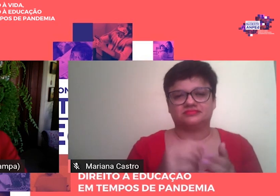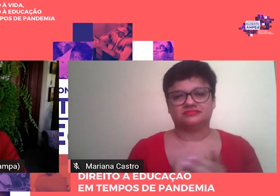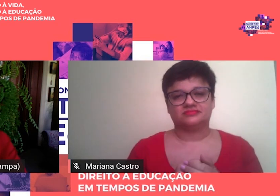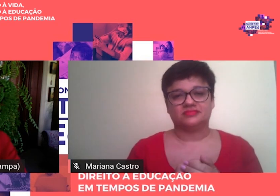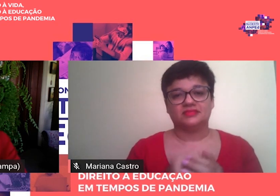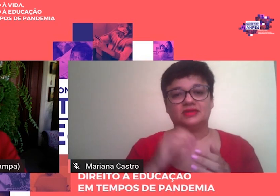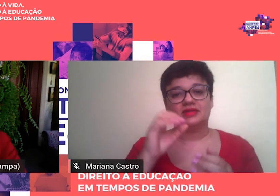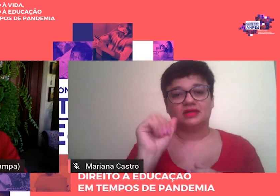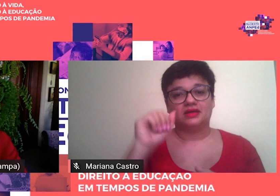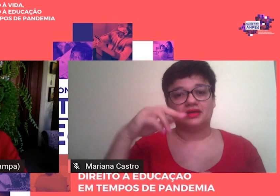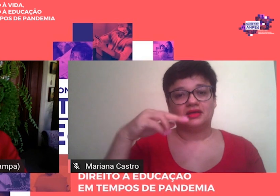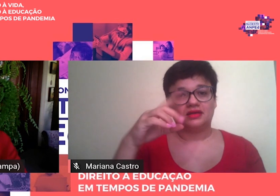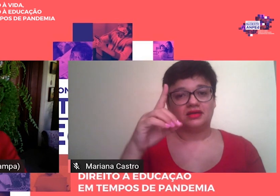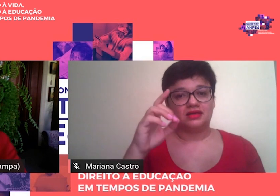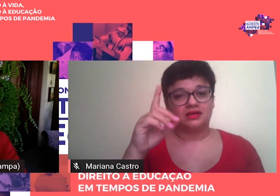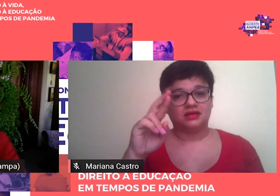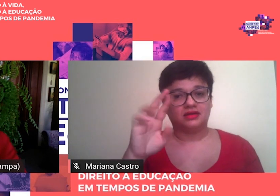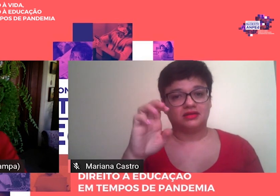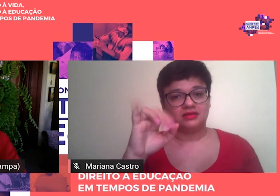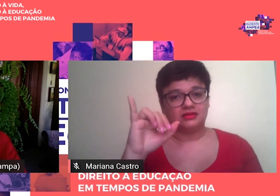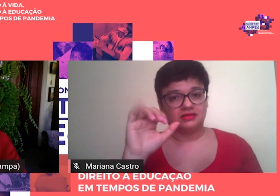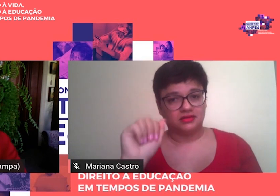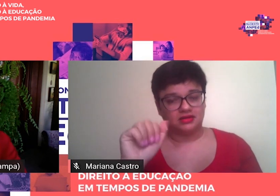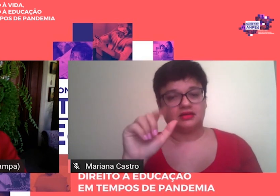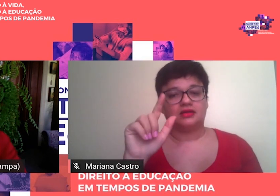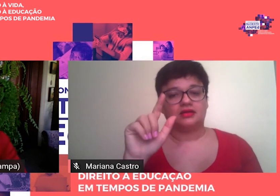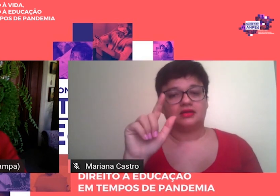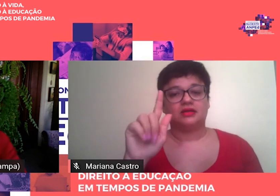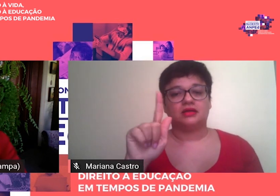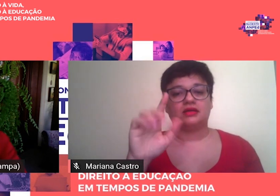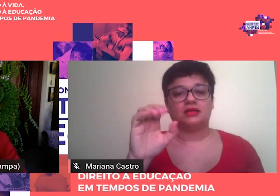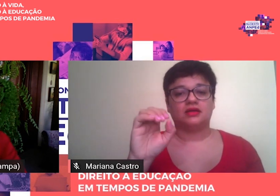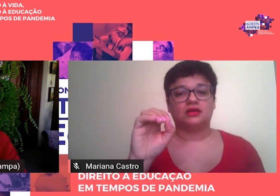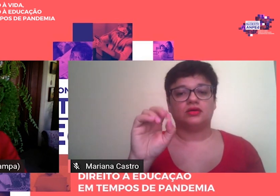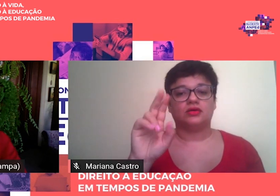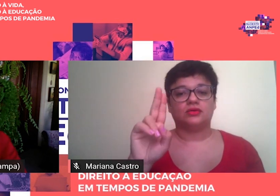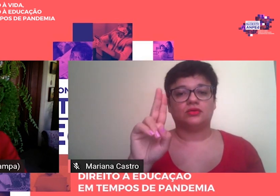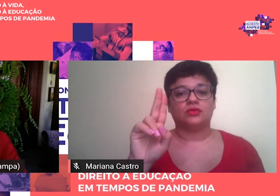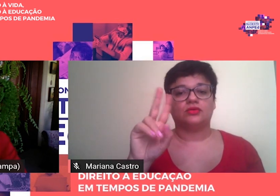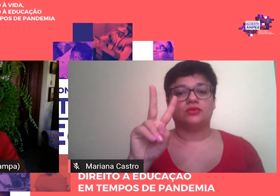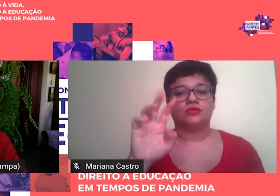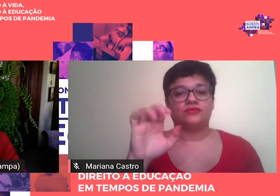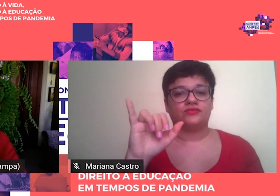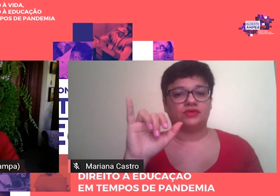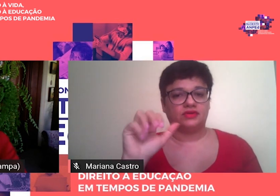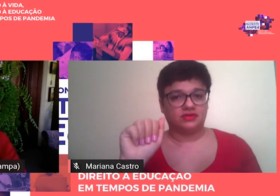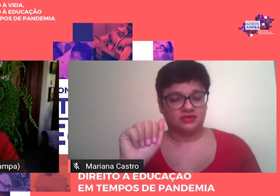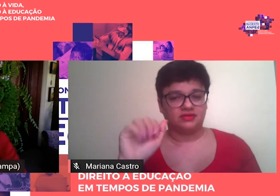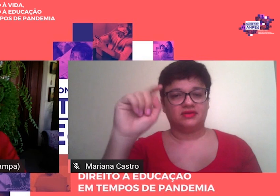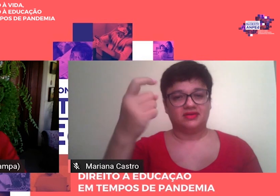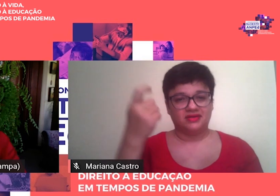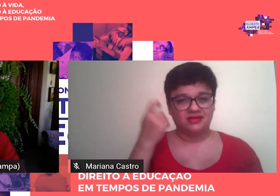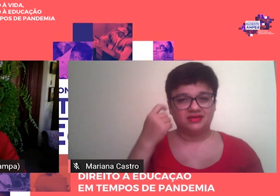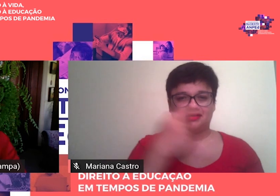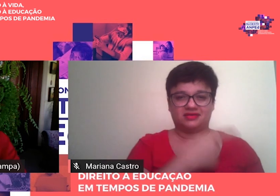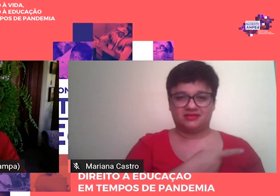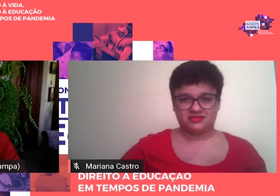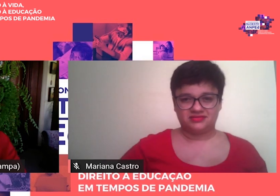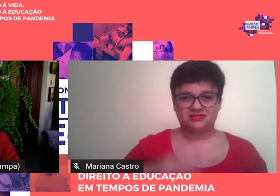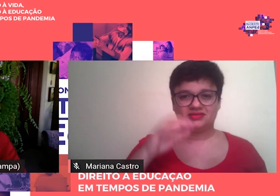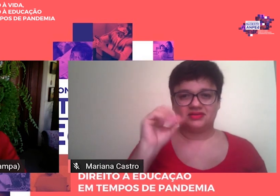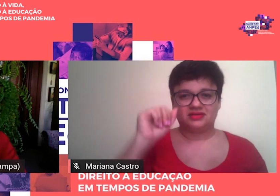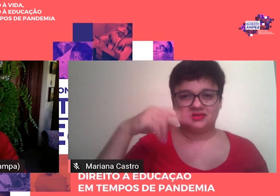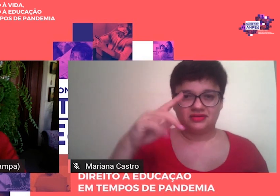-presidente da ANPED, Cláudio Nunes, nosso experiente editor e